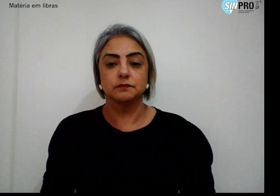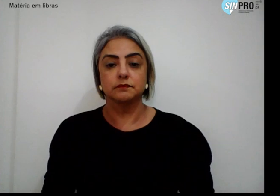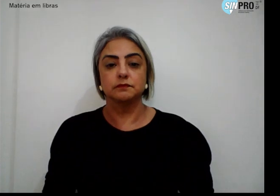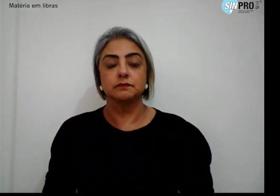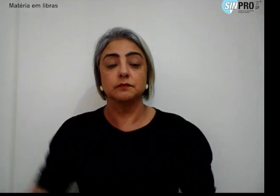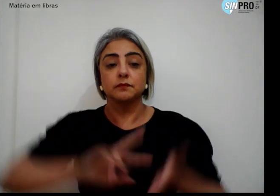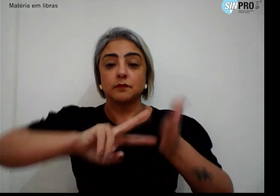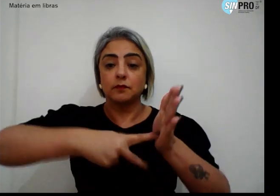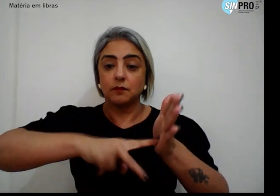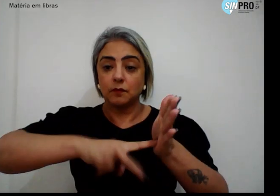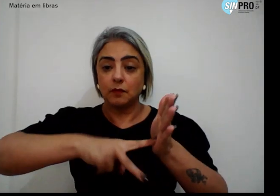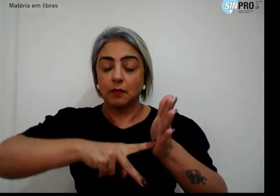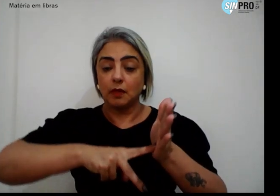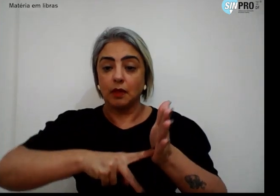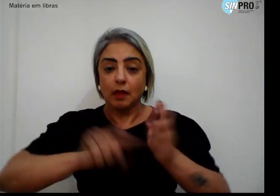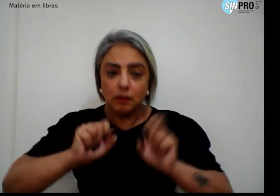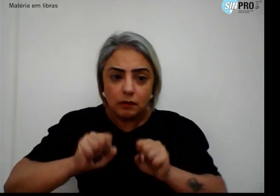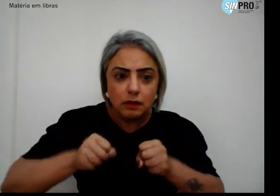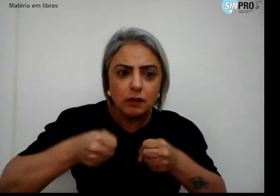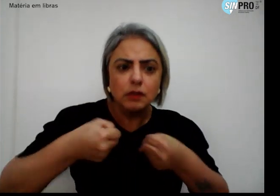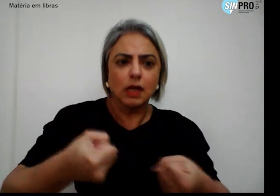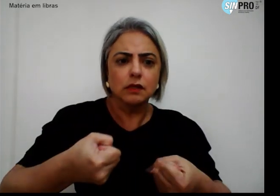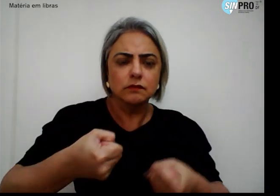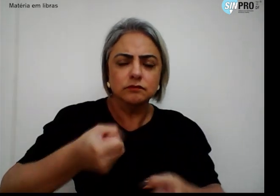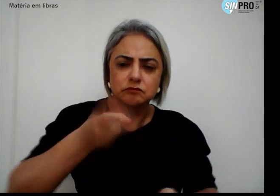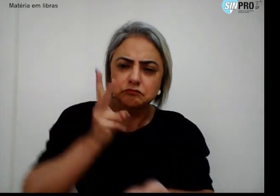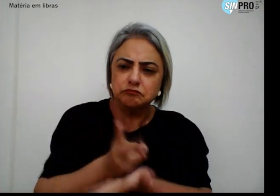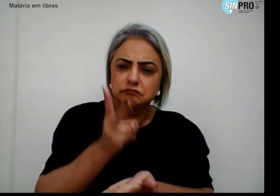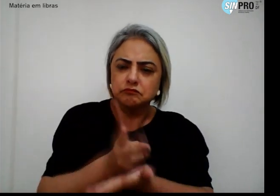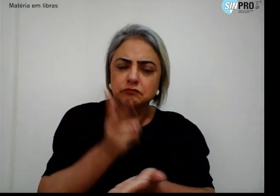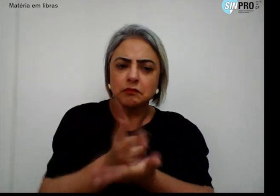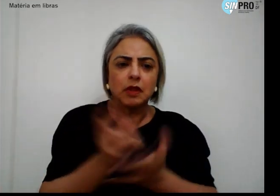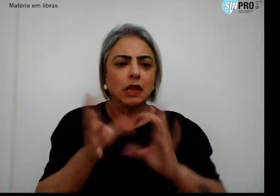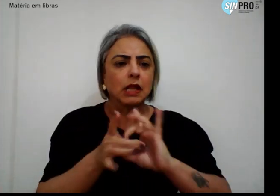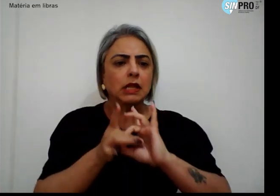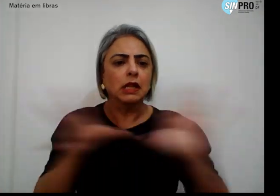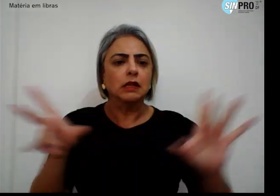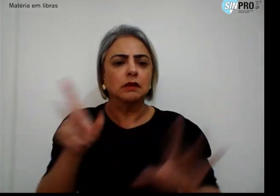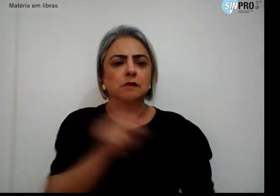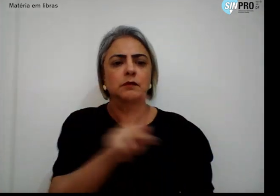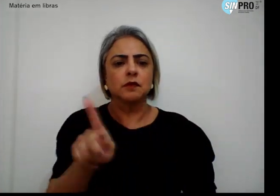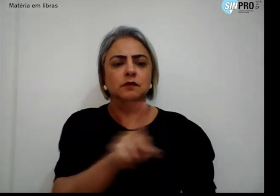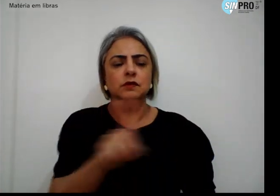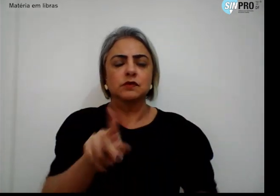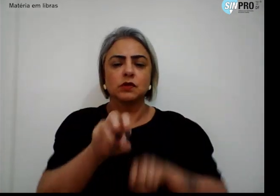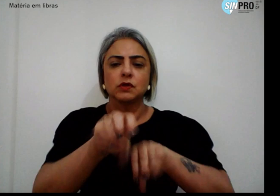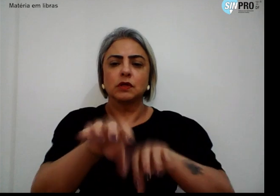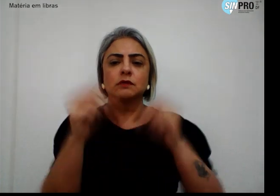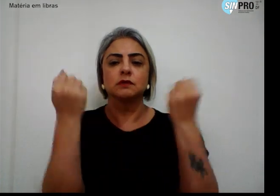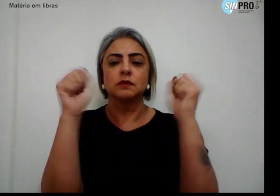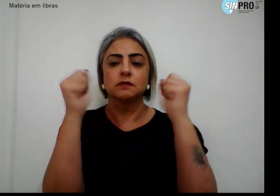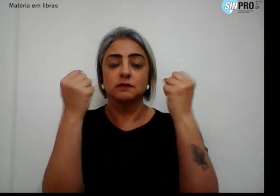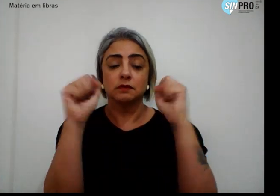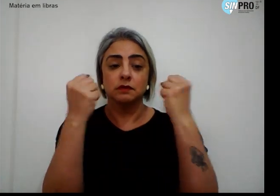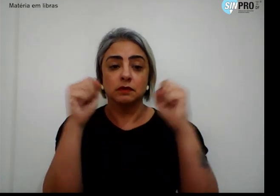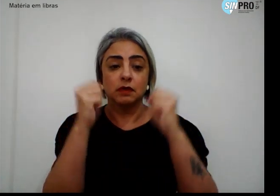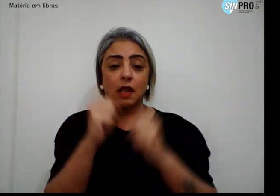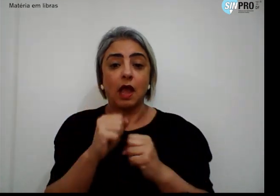Simpro e a defesa constante da livre docência da educação física. A união da